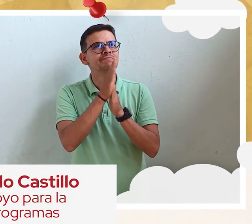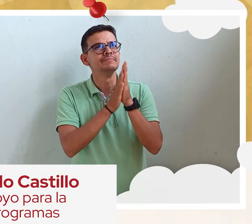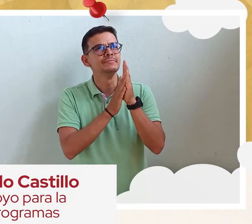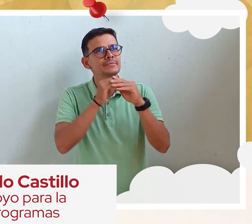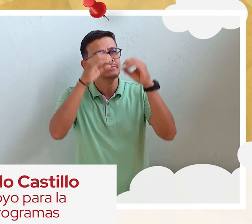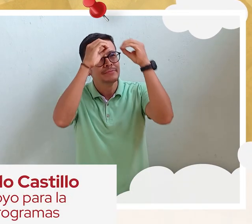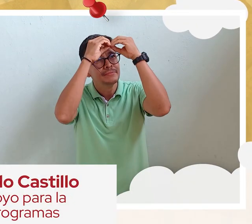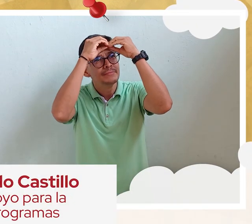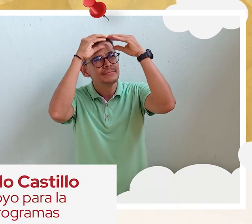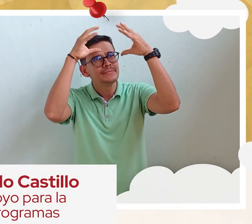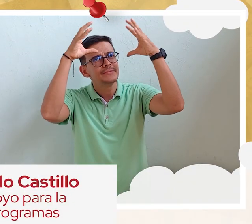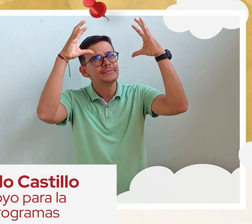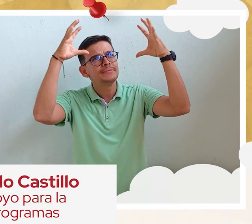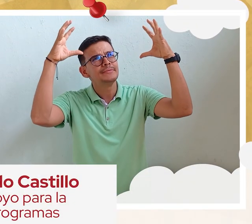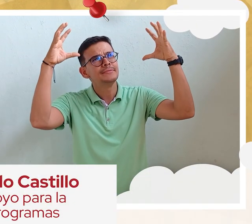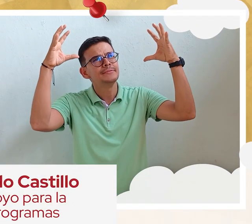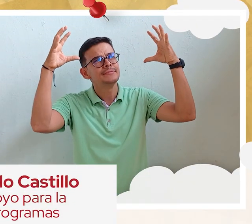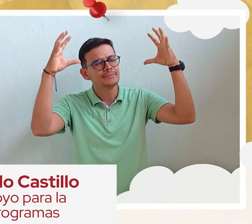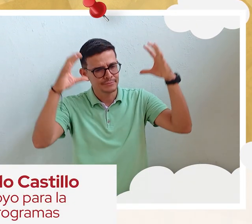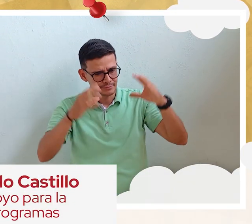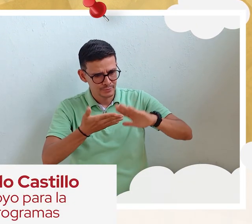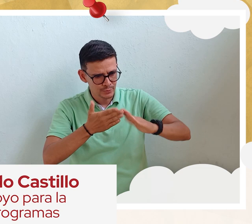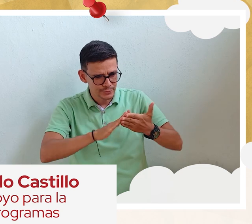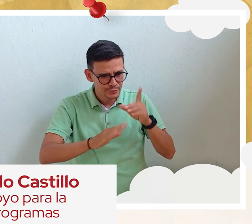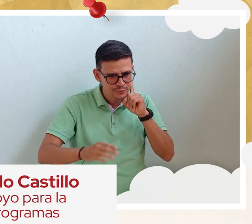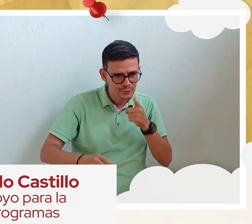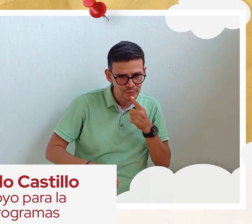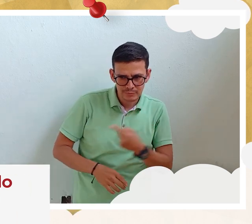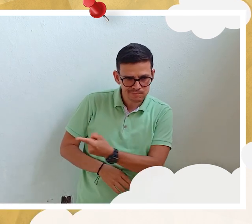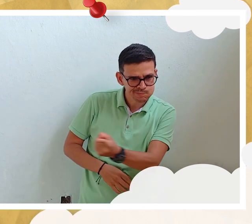Lo que yo sueño para la comunidad sorda pensando en logros